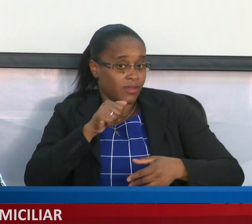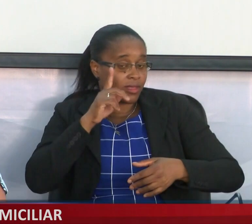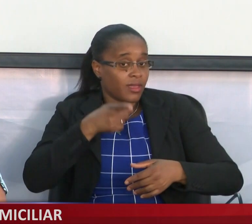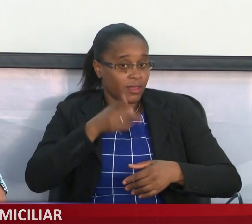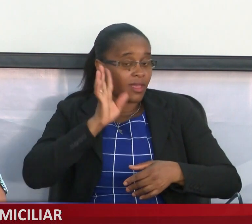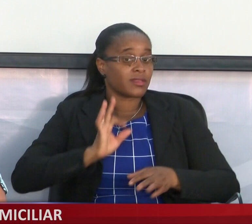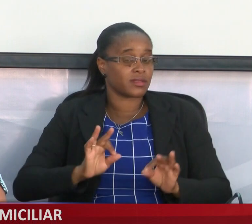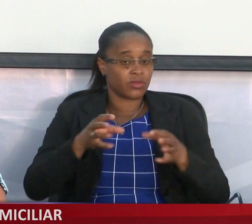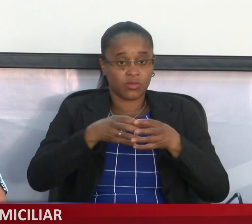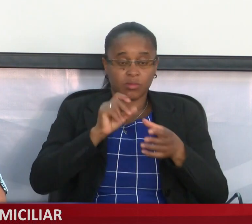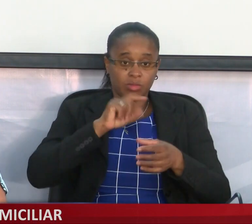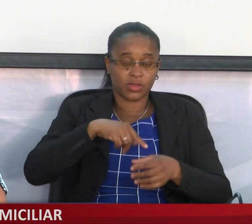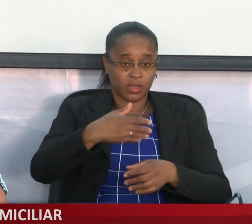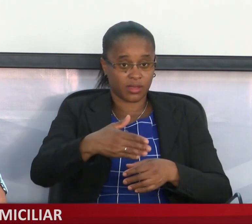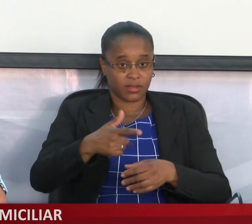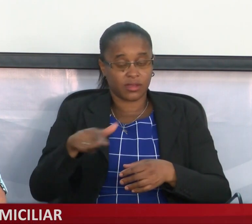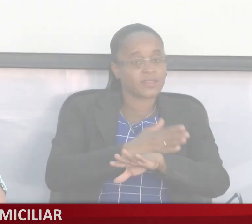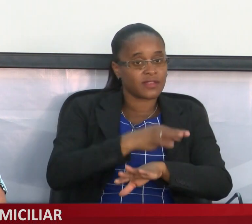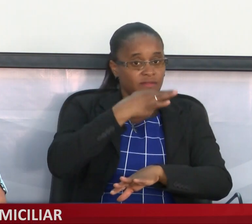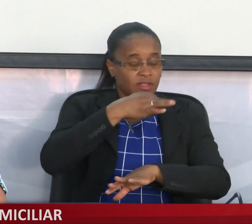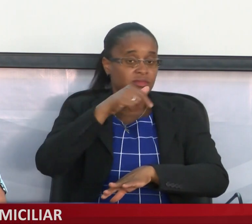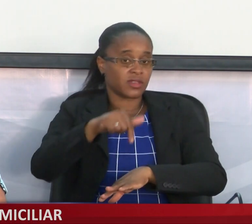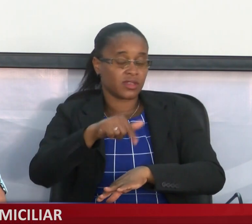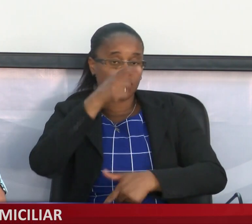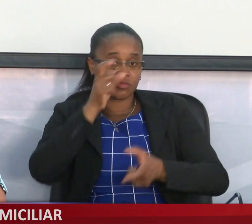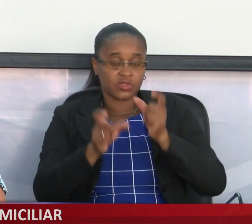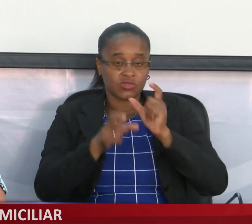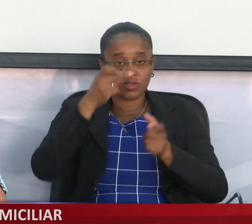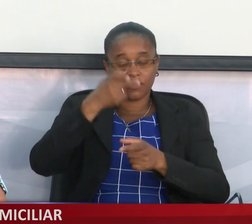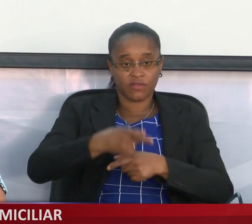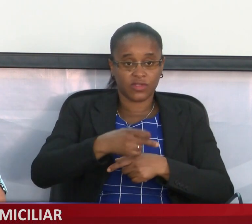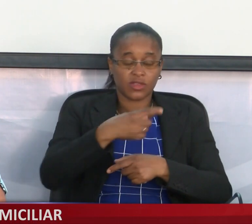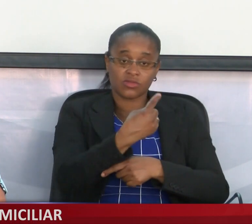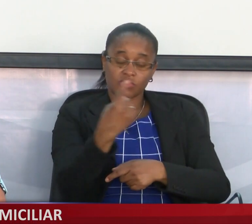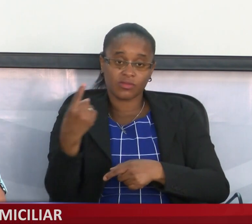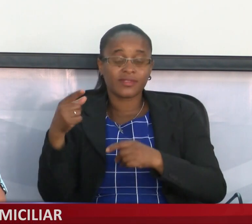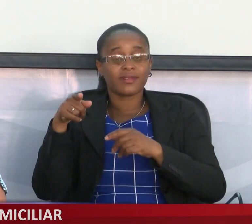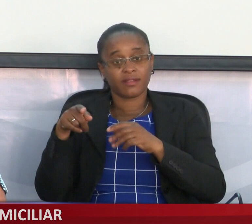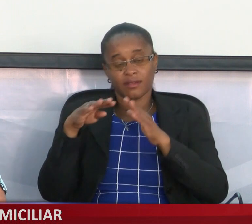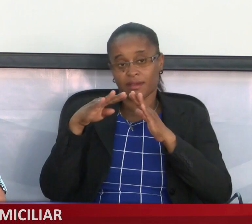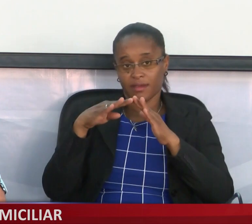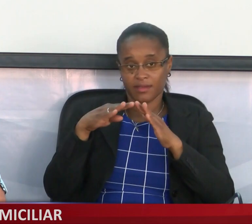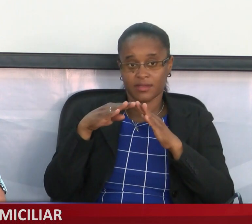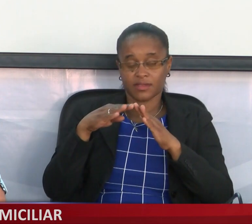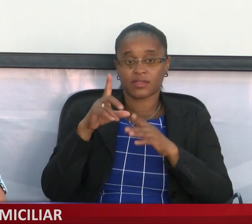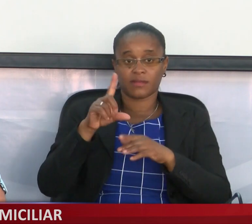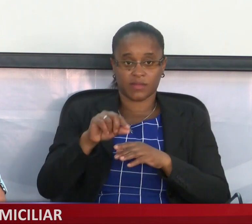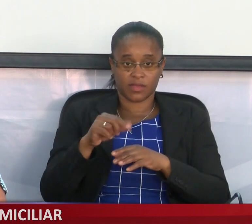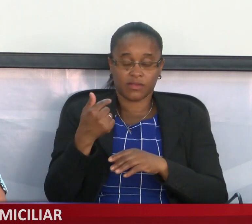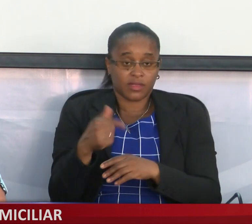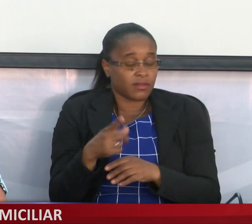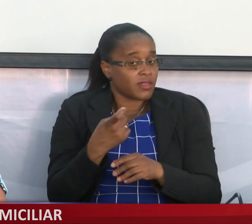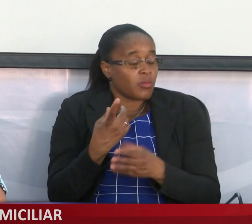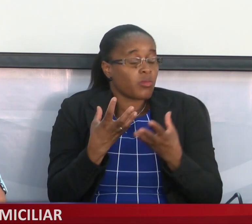equipa poderá deslocar e fazer uma avaliação. As pessoas que ficam em isolamento domiciliar vai depender também muito